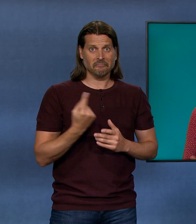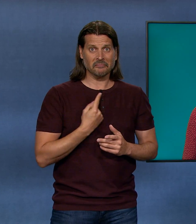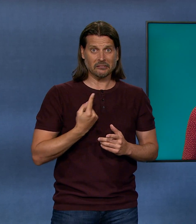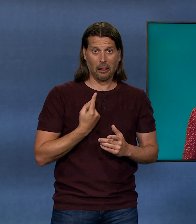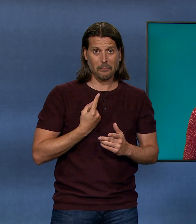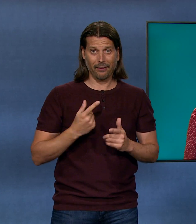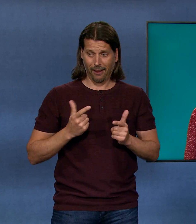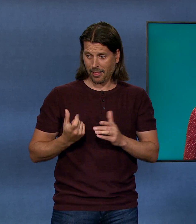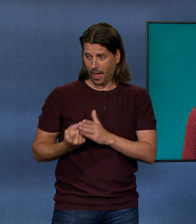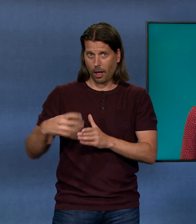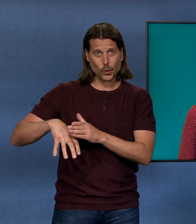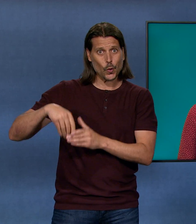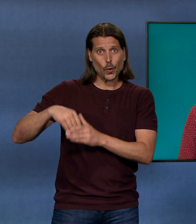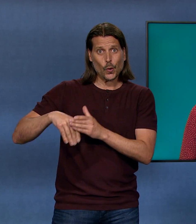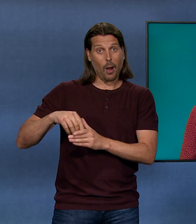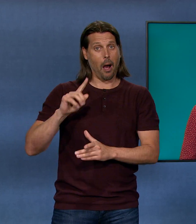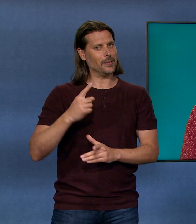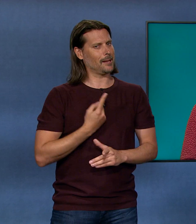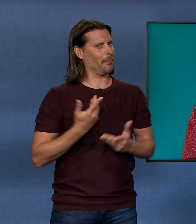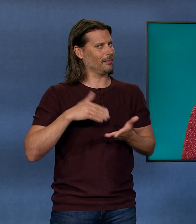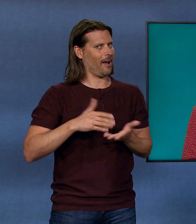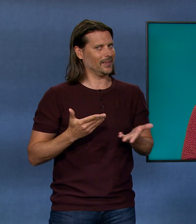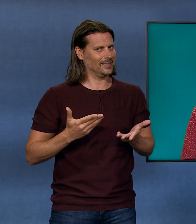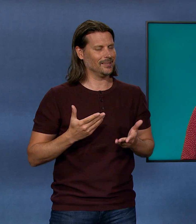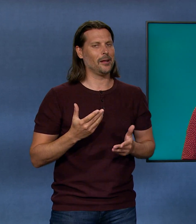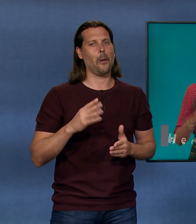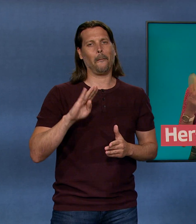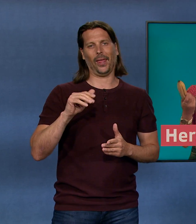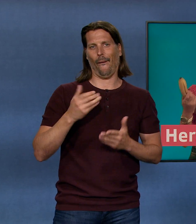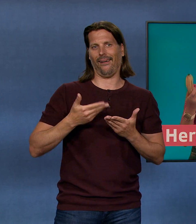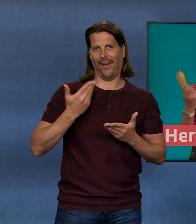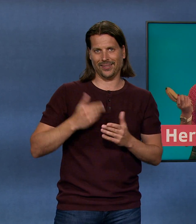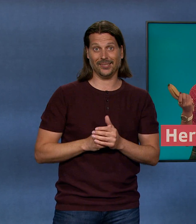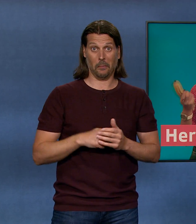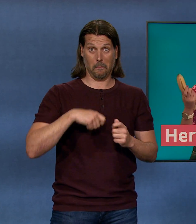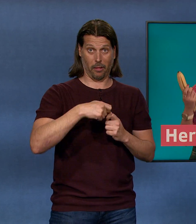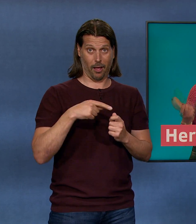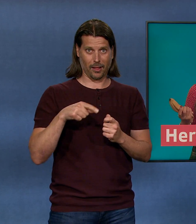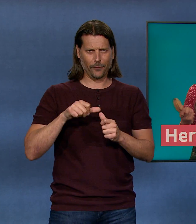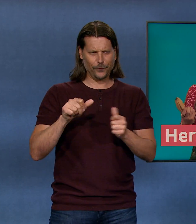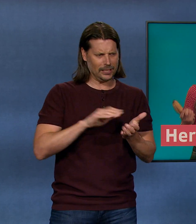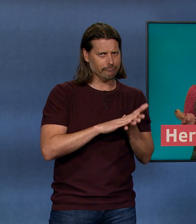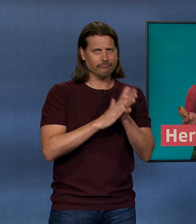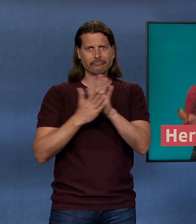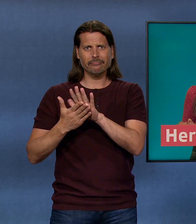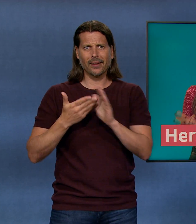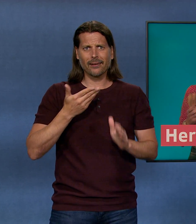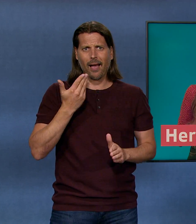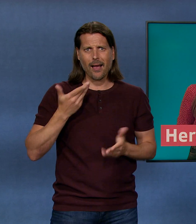der Schweiz machen selbst kein Erdgas, dafür Biogas. Wie aus dieser Bananenschale Biogas gemacht wird und ob wir